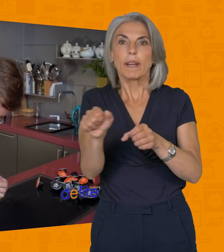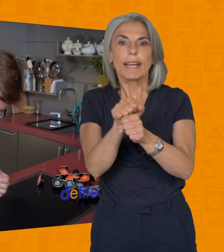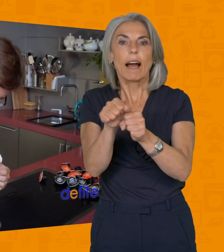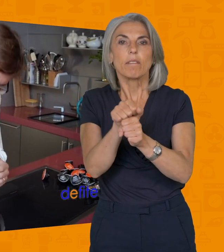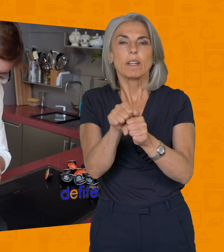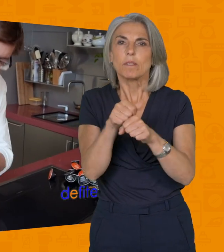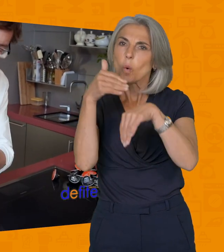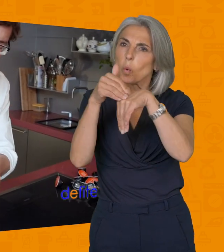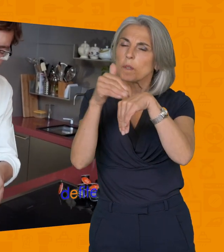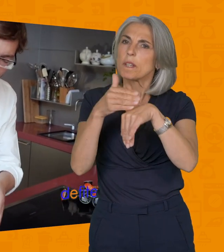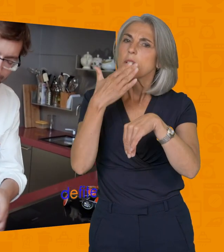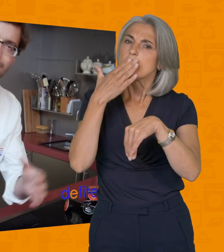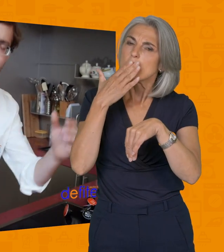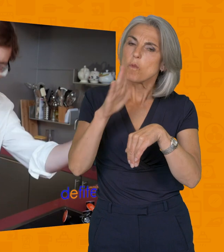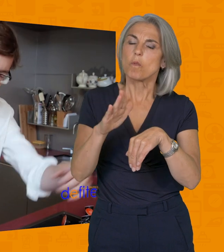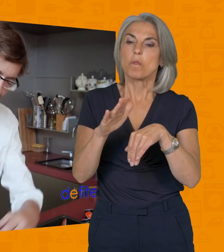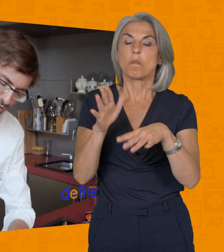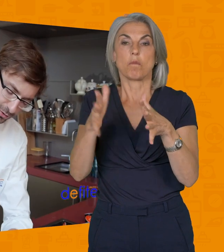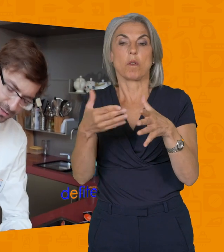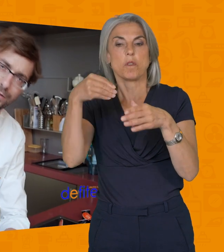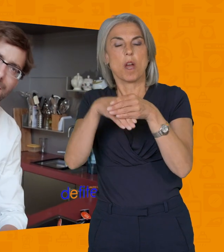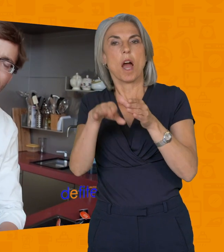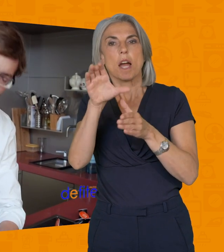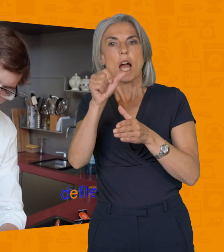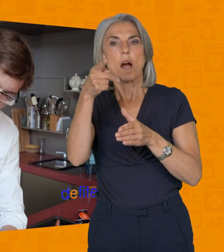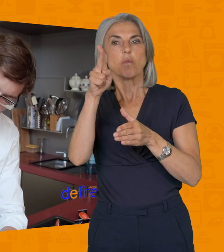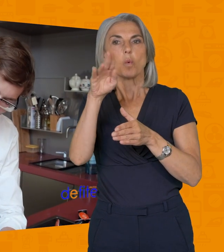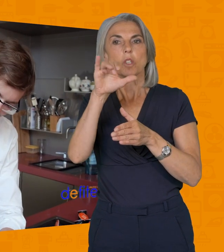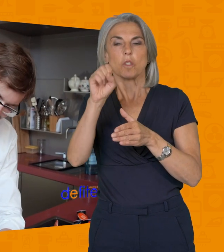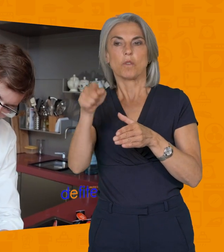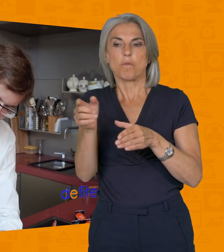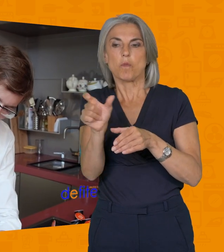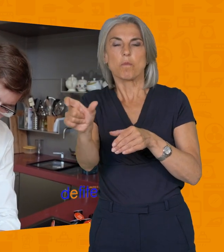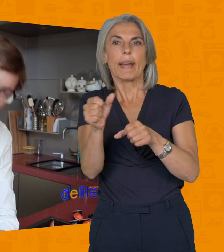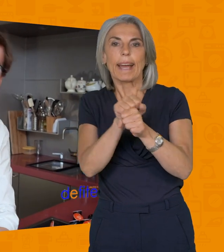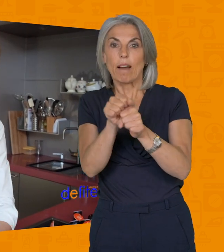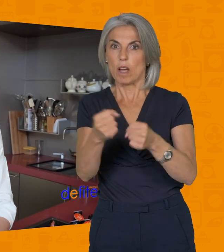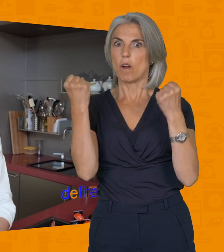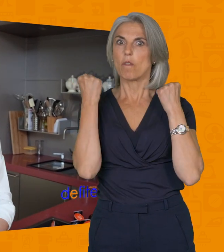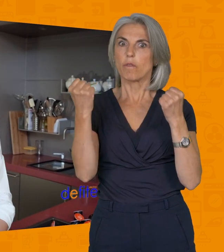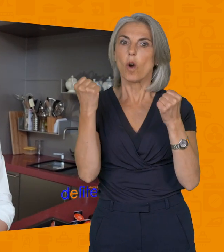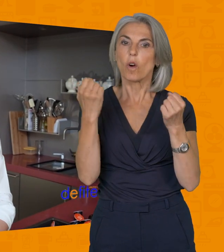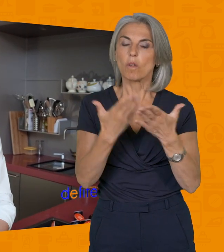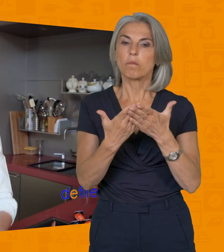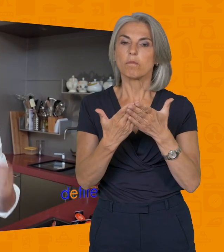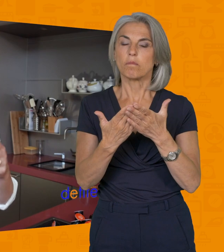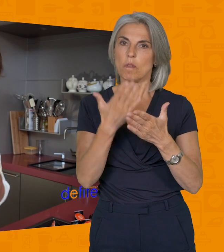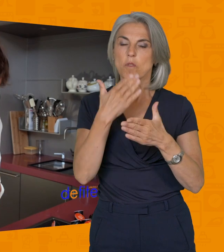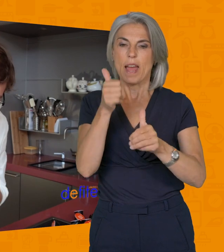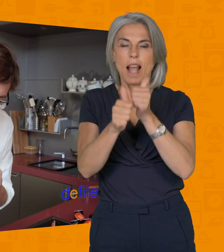Moi, je conseille toujours avec du cappuccino, parce qu'ils ont des packs cappuccino,'est vrai, de mettre un café fort avec. Parce que le lait a tendance